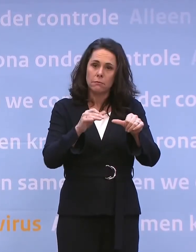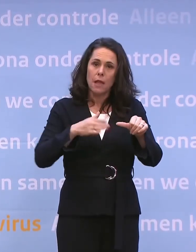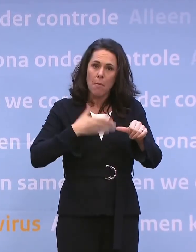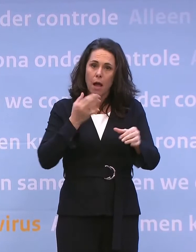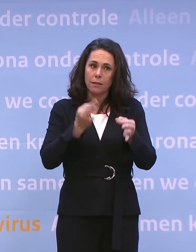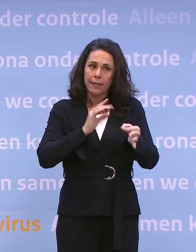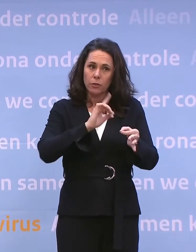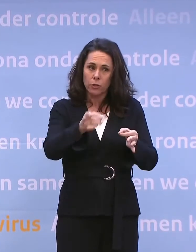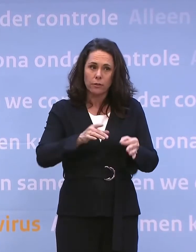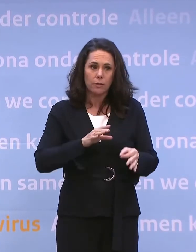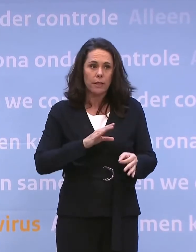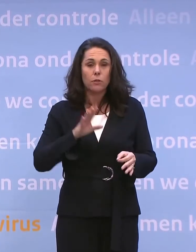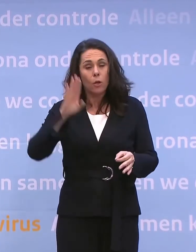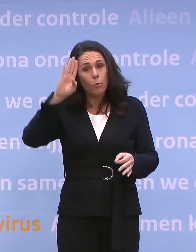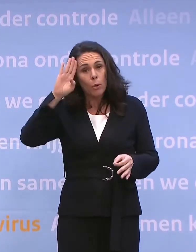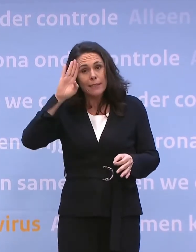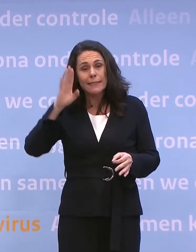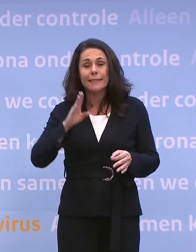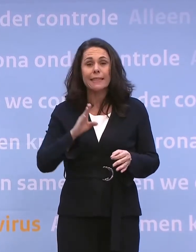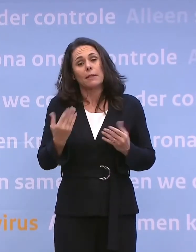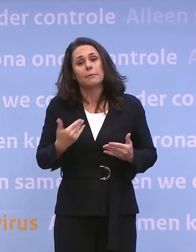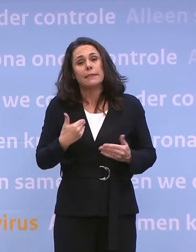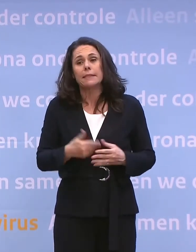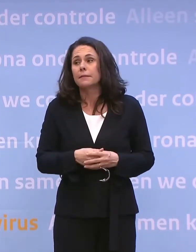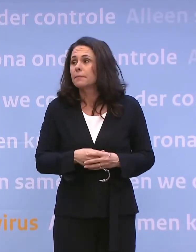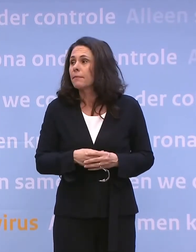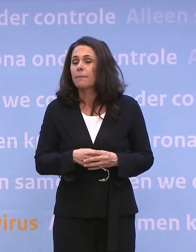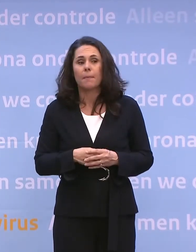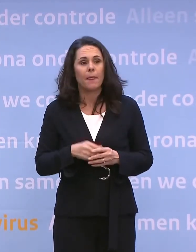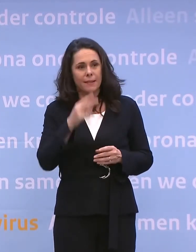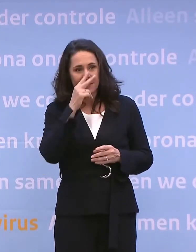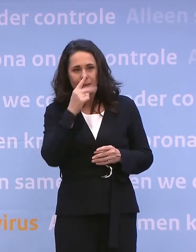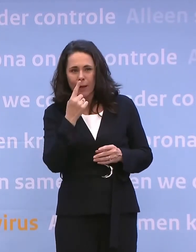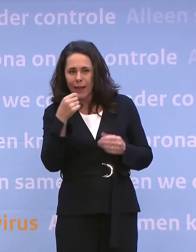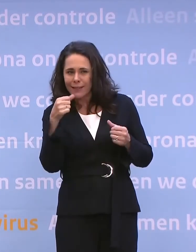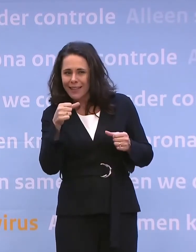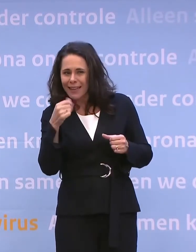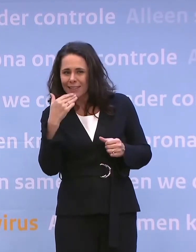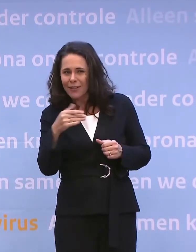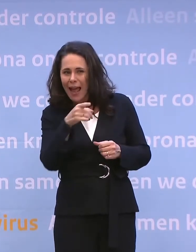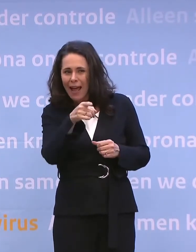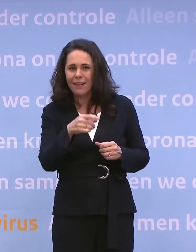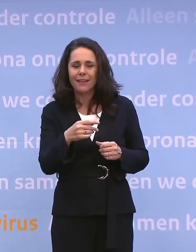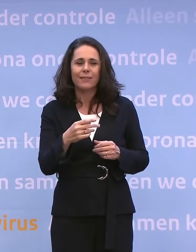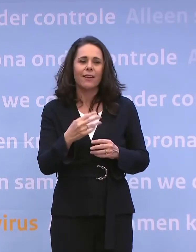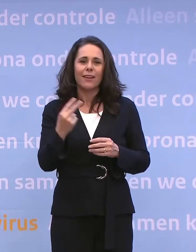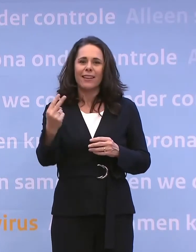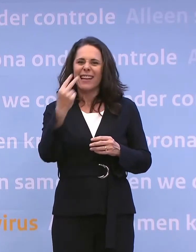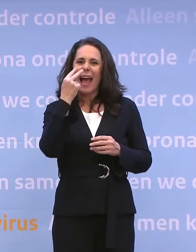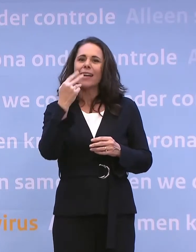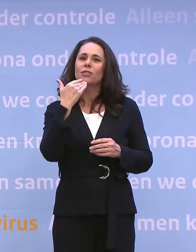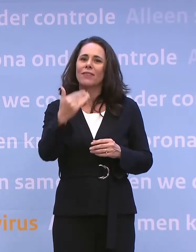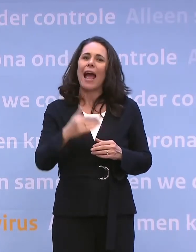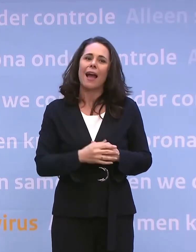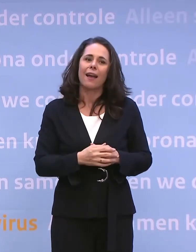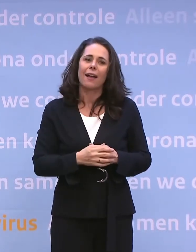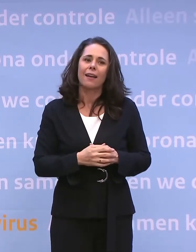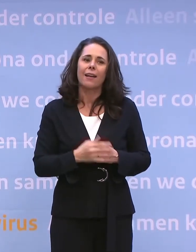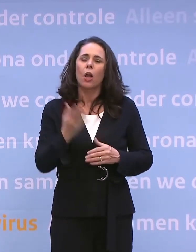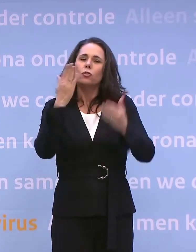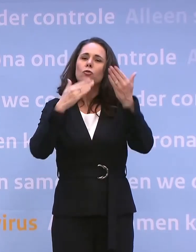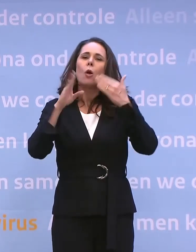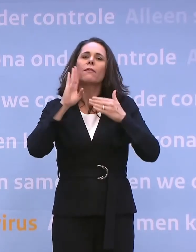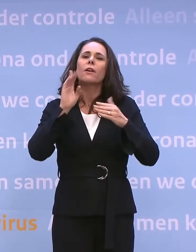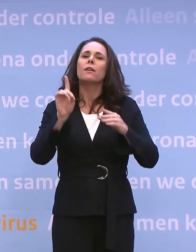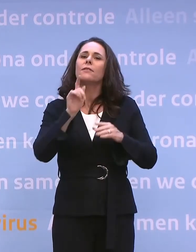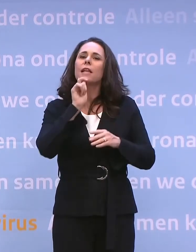Is de crisis al voorbij? Nog niet. Ik zie dat er nog één hele dringende vraag is. Ja, kankerdrengend. Gaat de zomervakantie nou